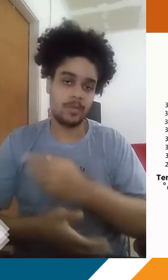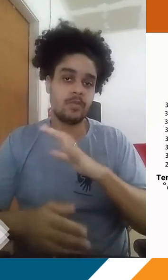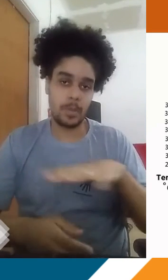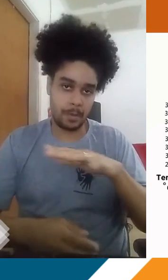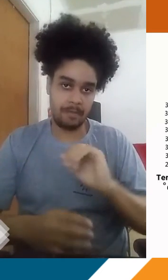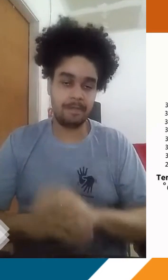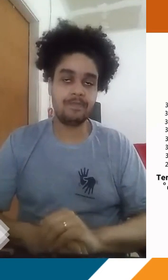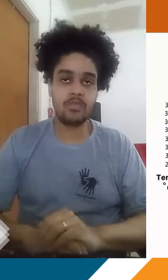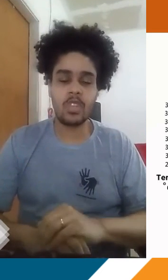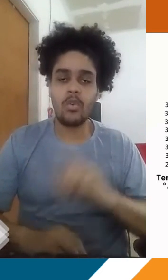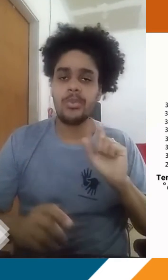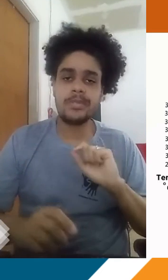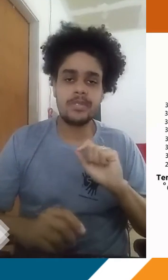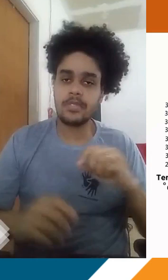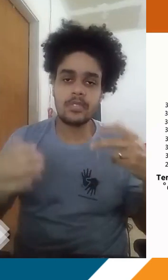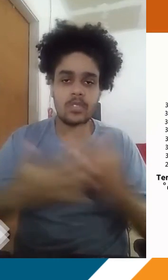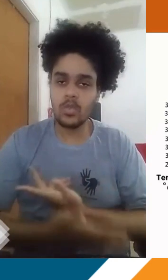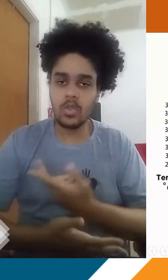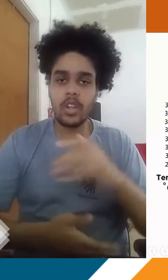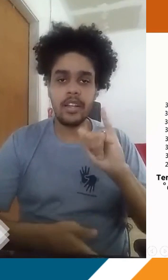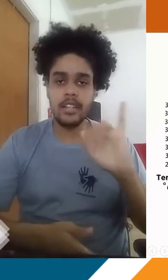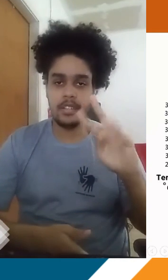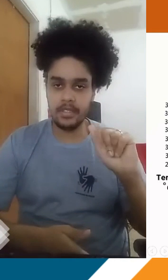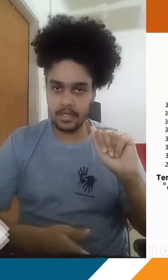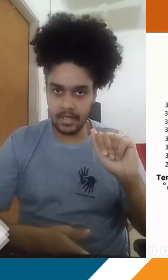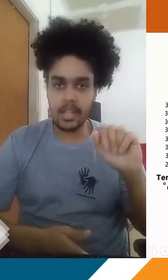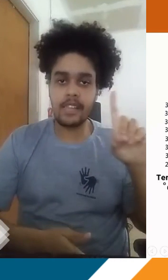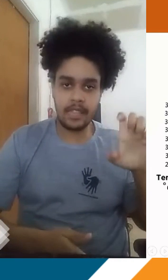espaço, tá? O vai causar as ilhas de calor, né?